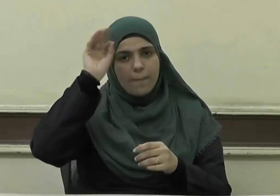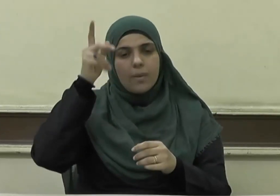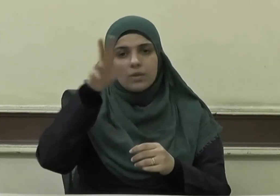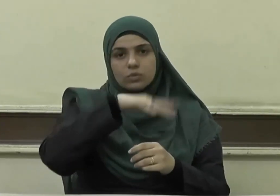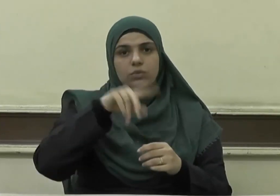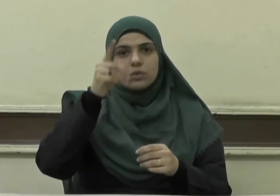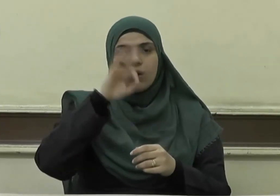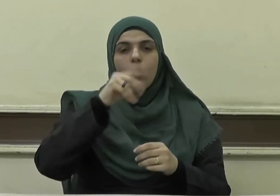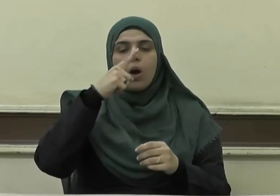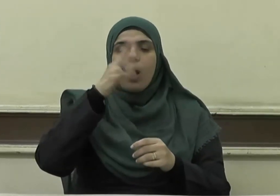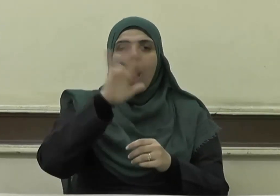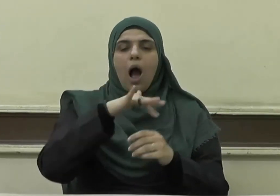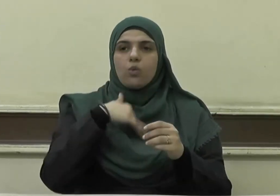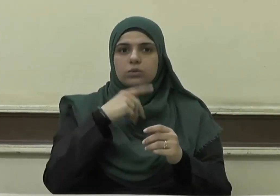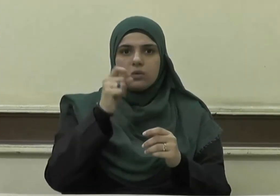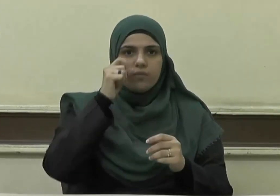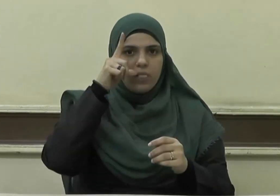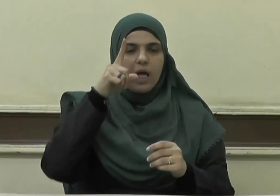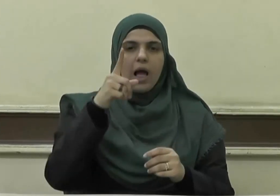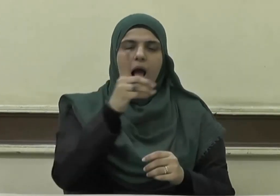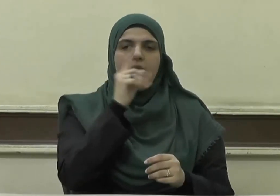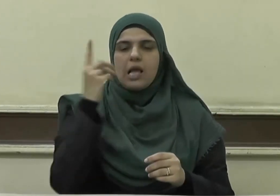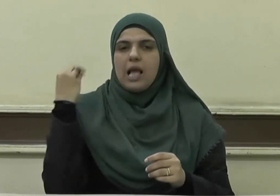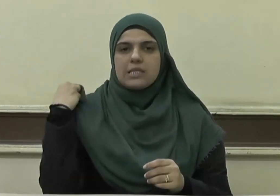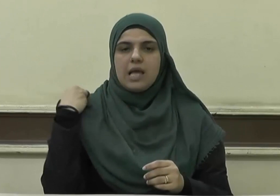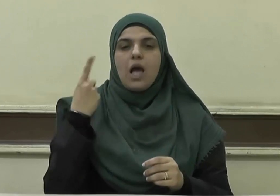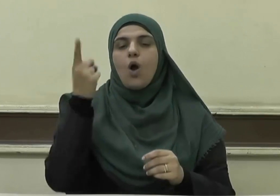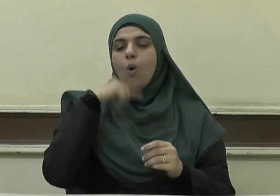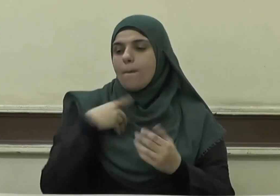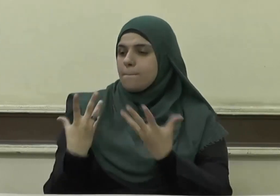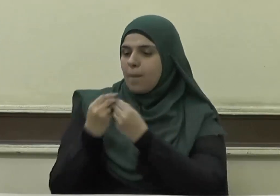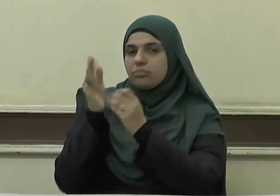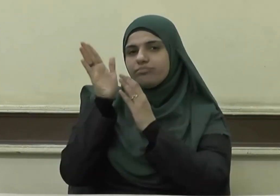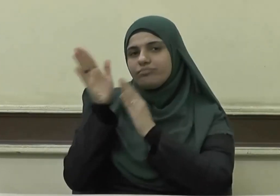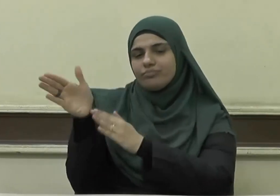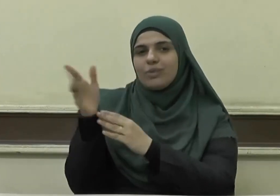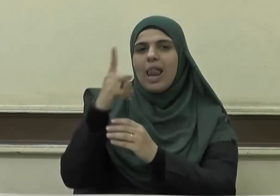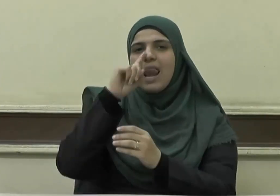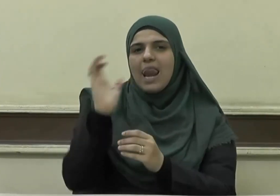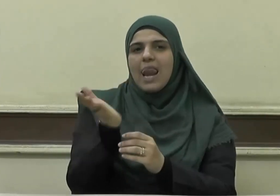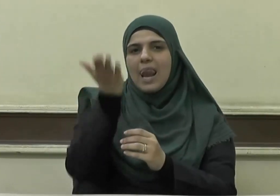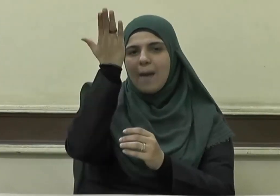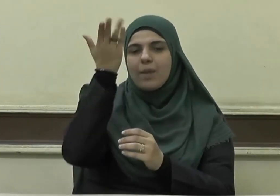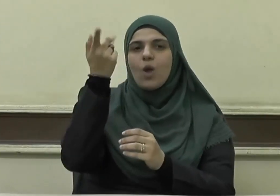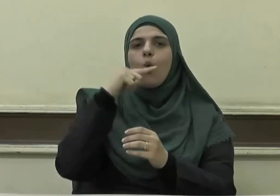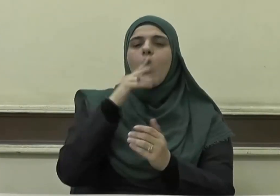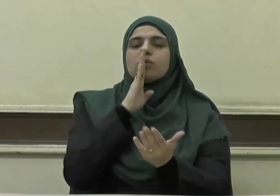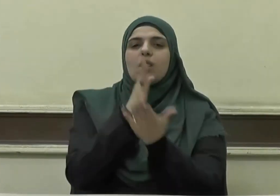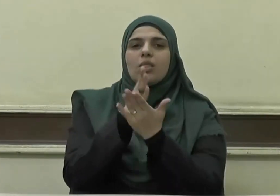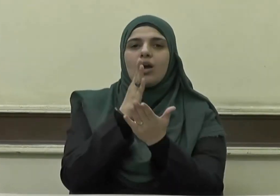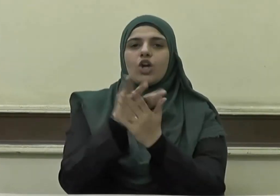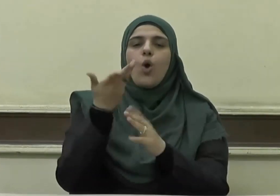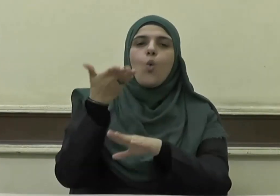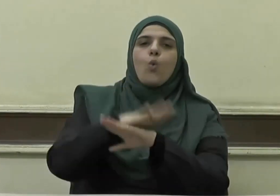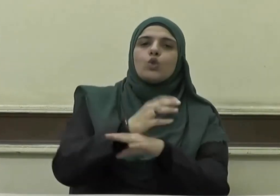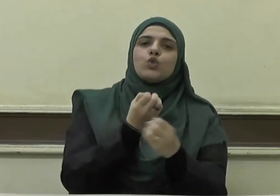الجزاء وصحبة النبيين والصديقين والشهداء حيث يقول